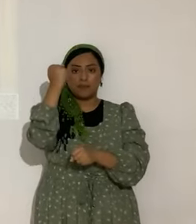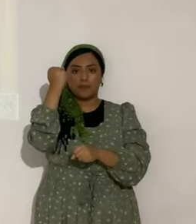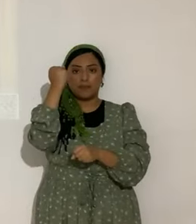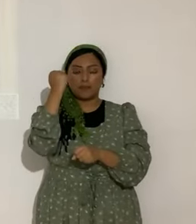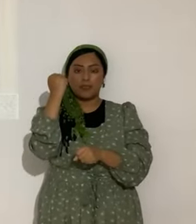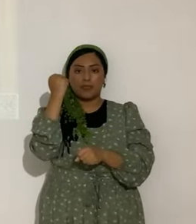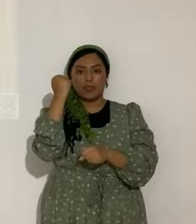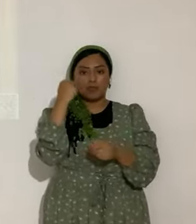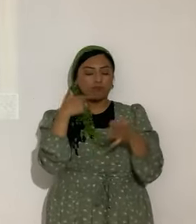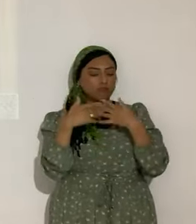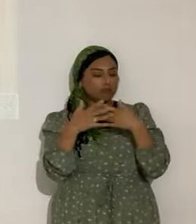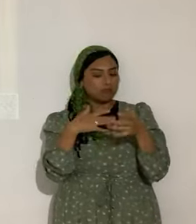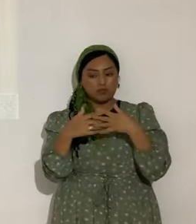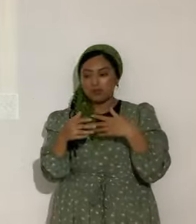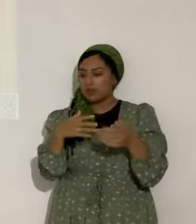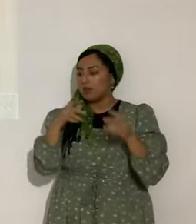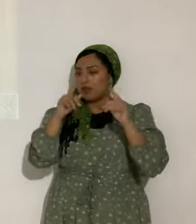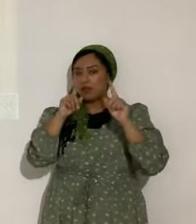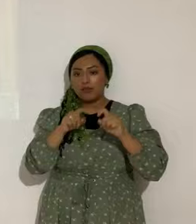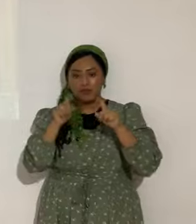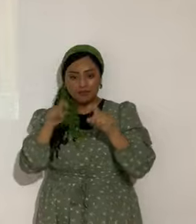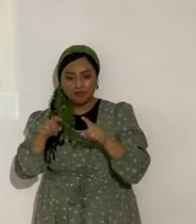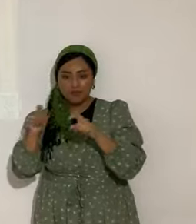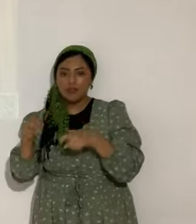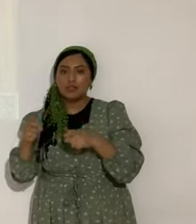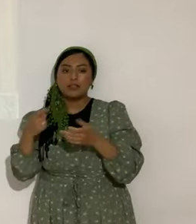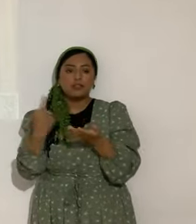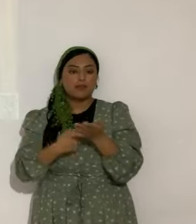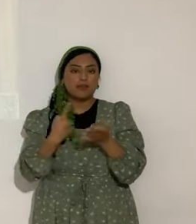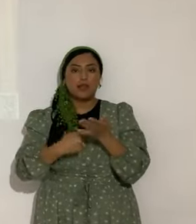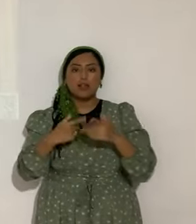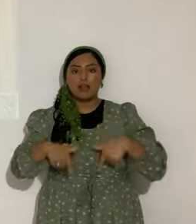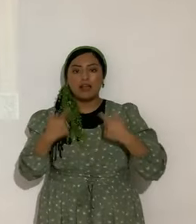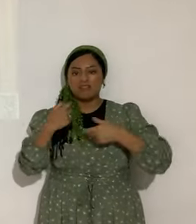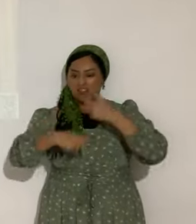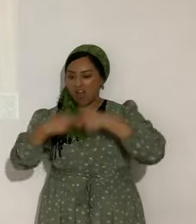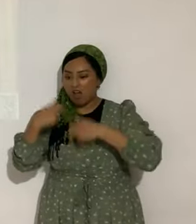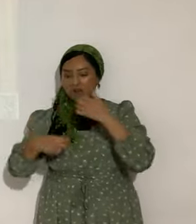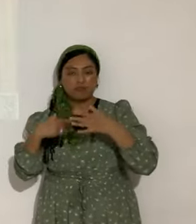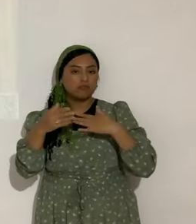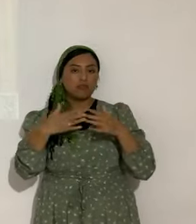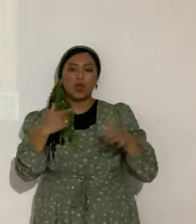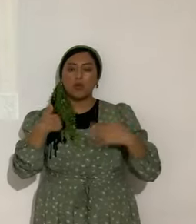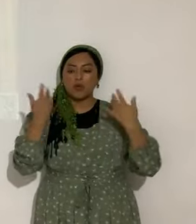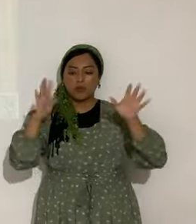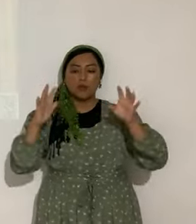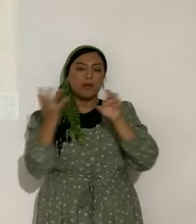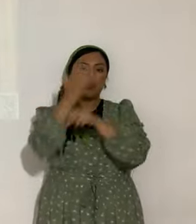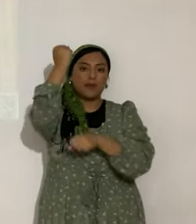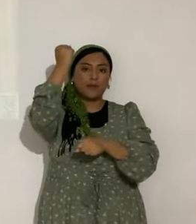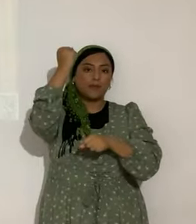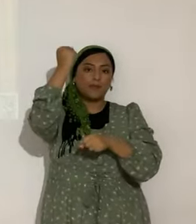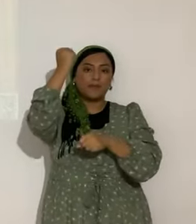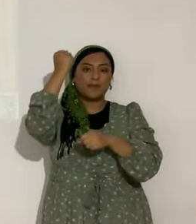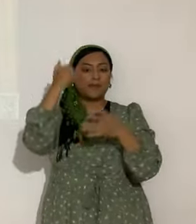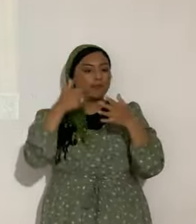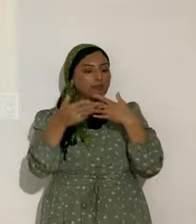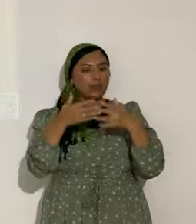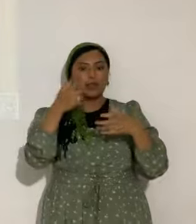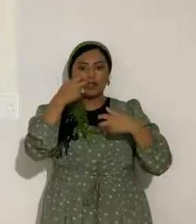A pesar de las pruebas que la vida nos pone. Somos victoriosos. A pesar de las pruebas